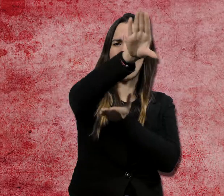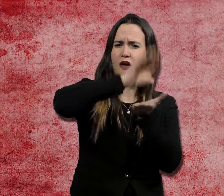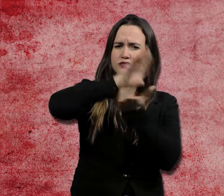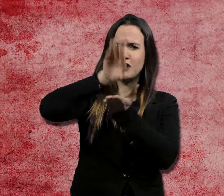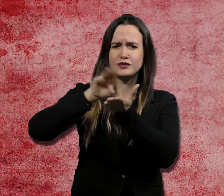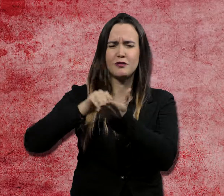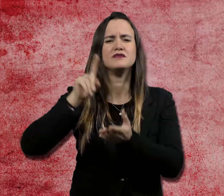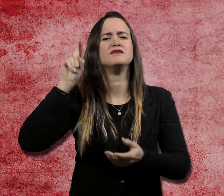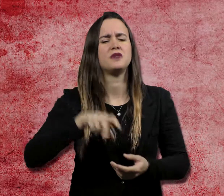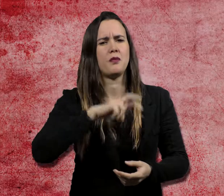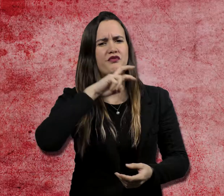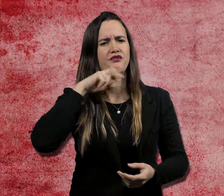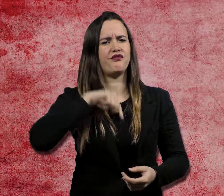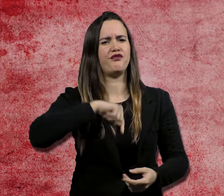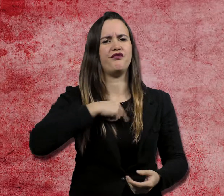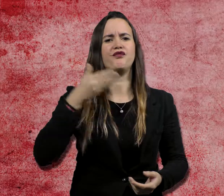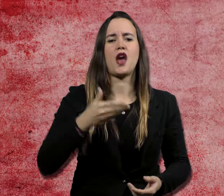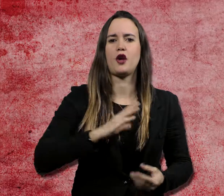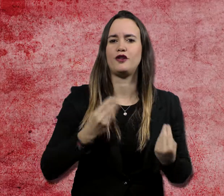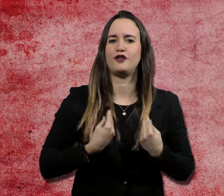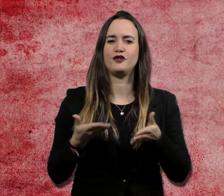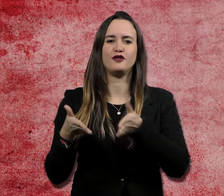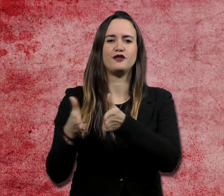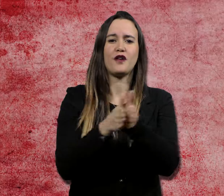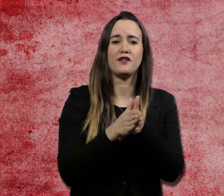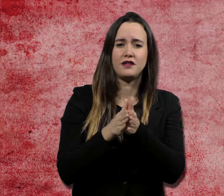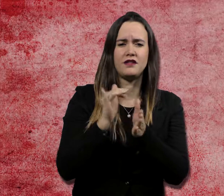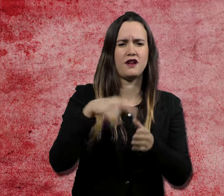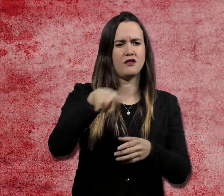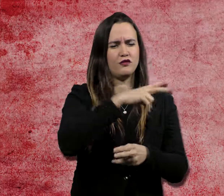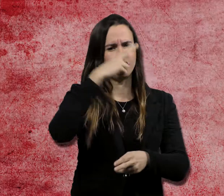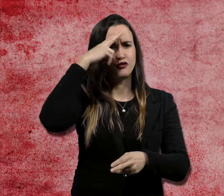tolerància han forjat una cultura que és, alhora, nacional i cosmopolita.